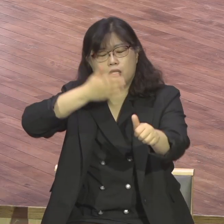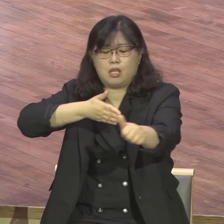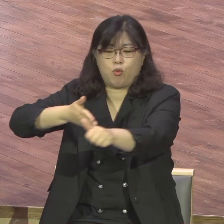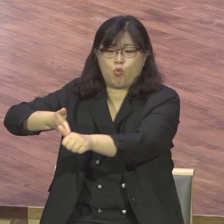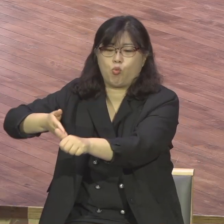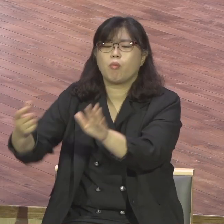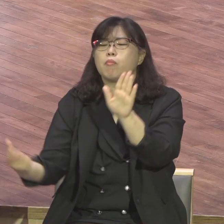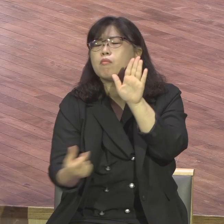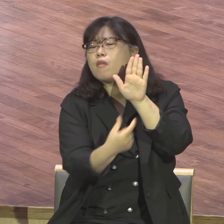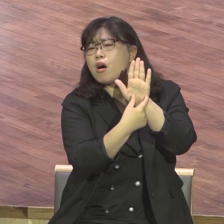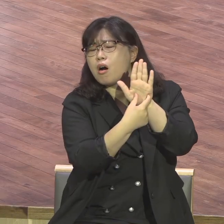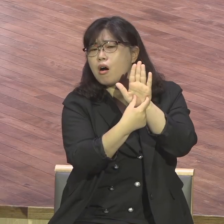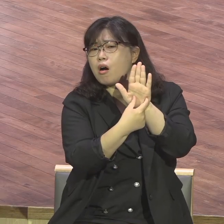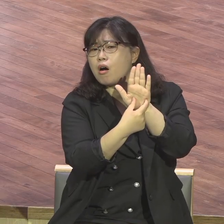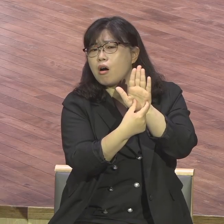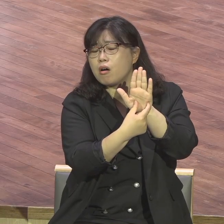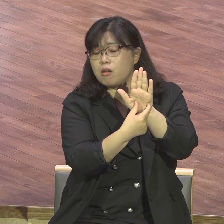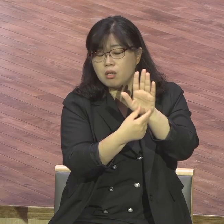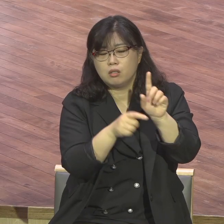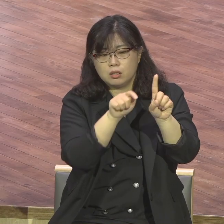긴 말씀을 그렇게 하신 거예요